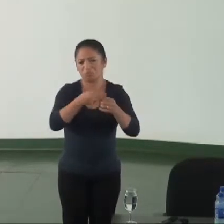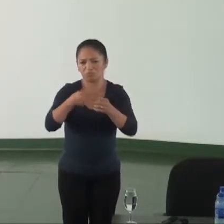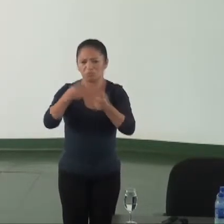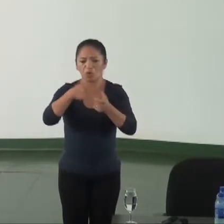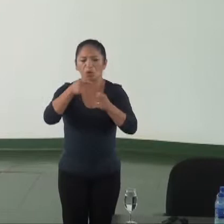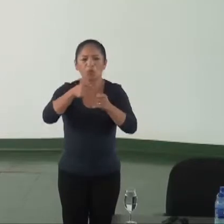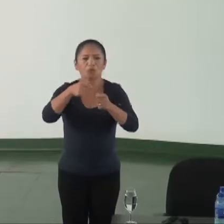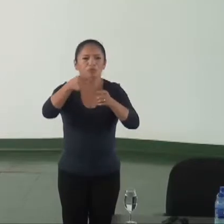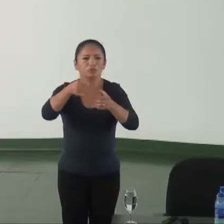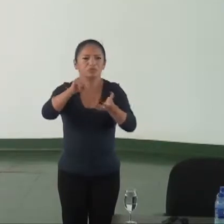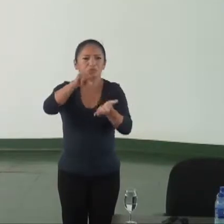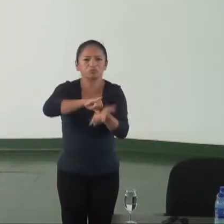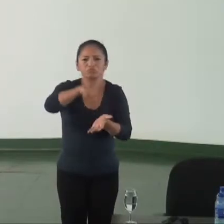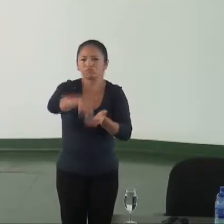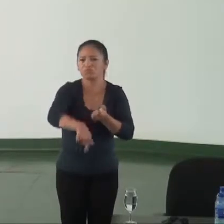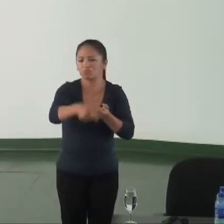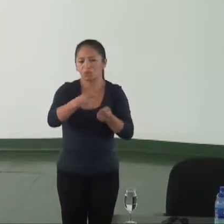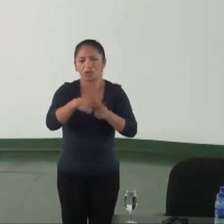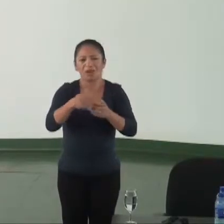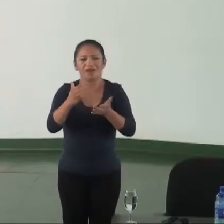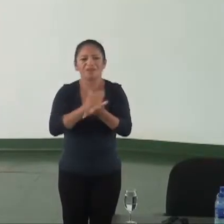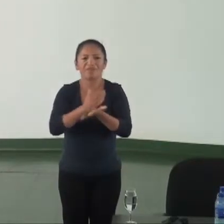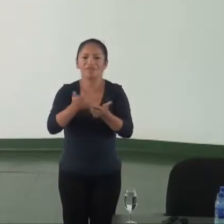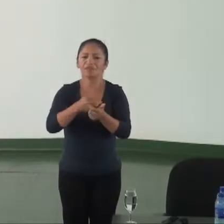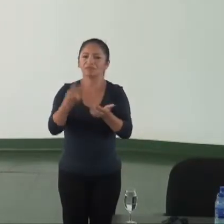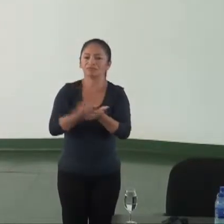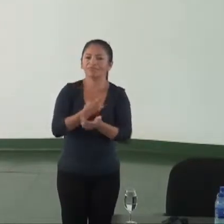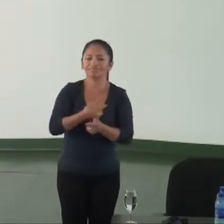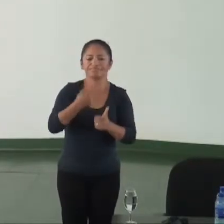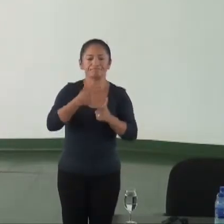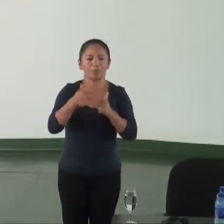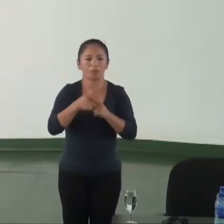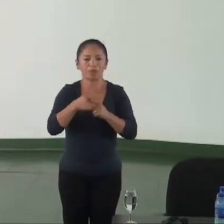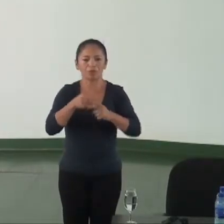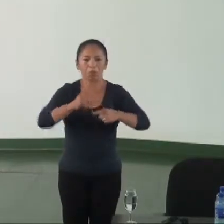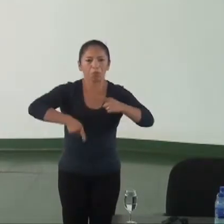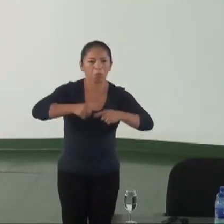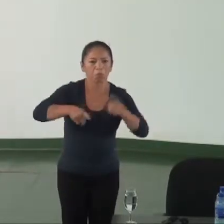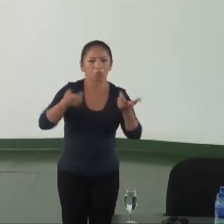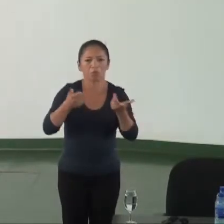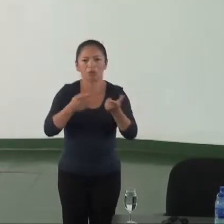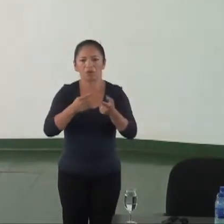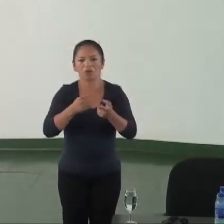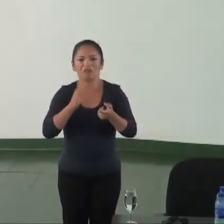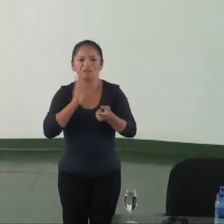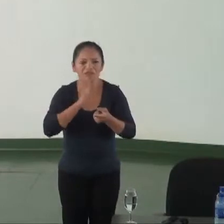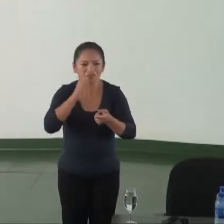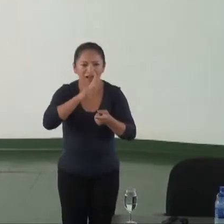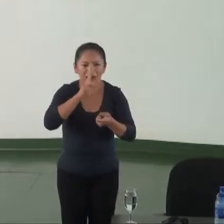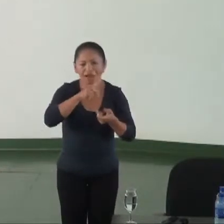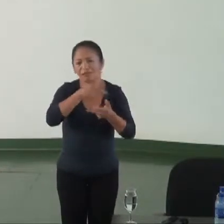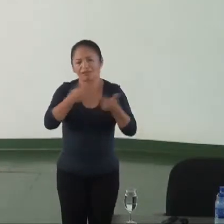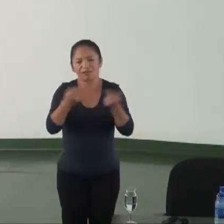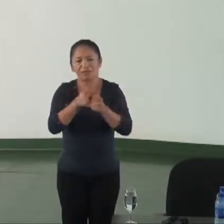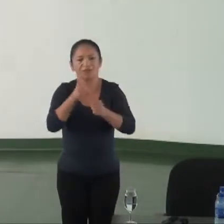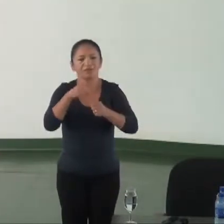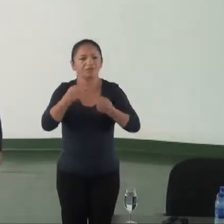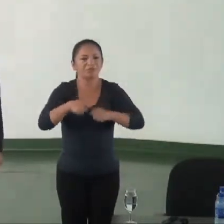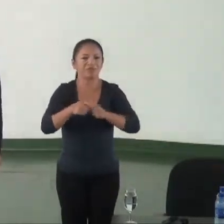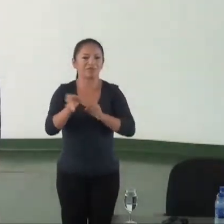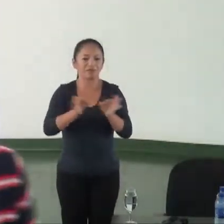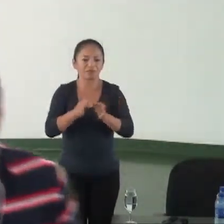outros agentes públicos, que acabam evitando essa atuação de forma efetiva, como deveria acontecer.